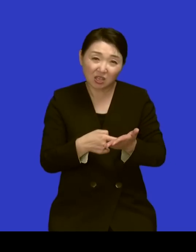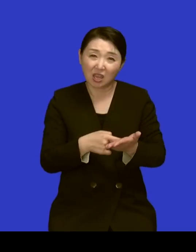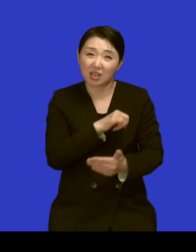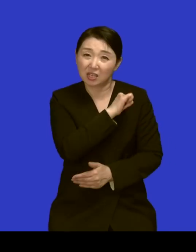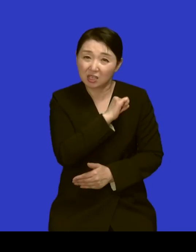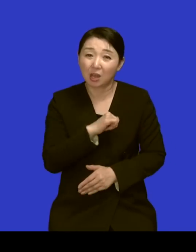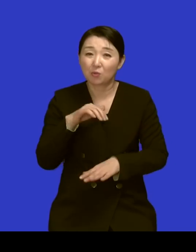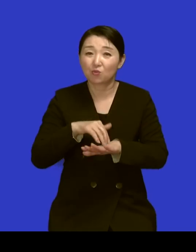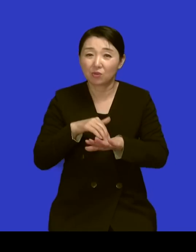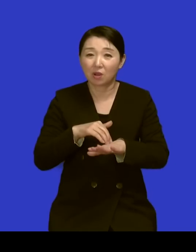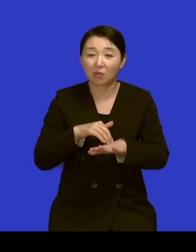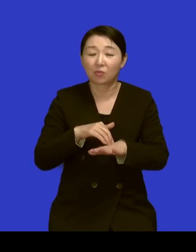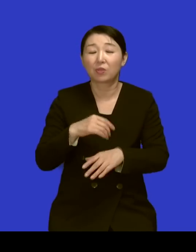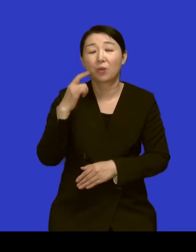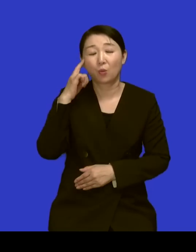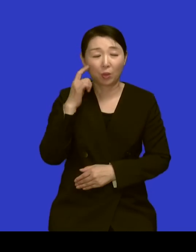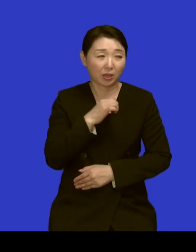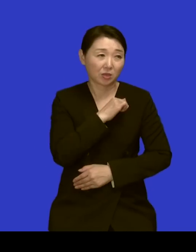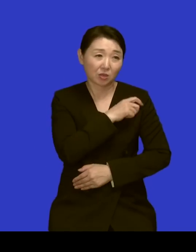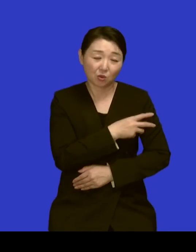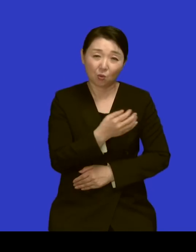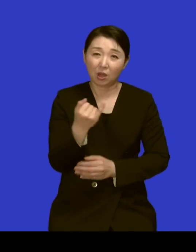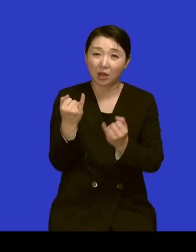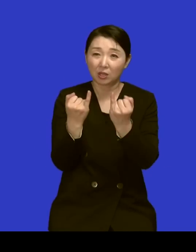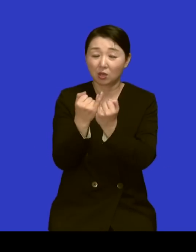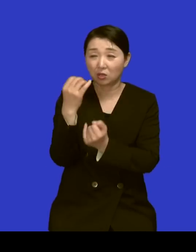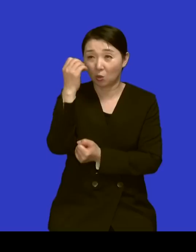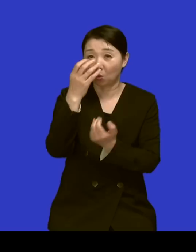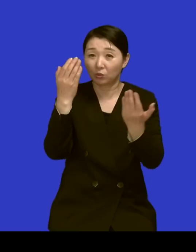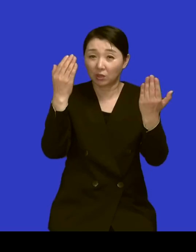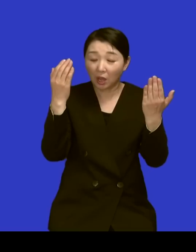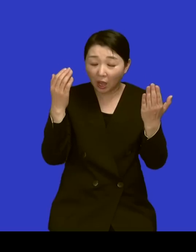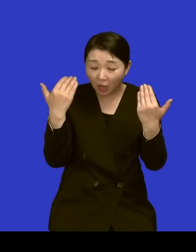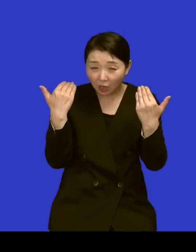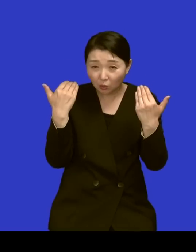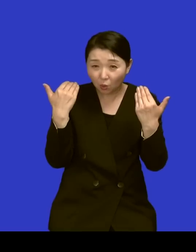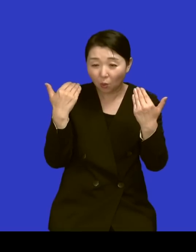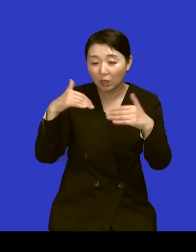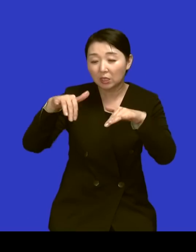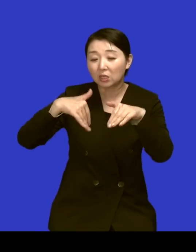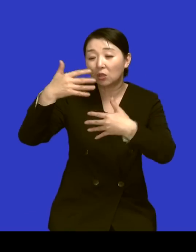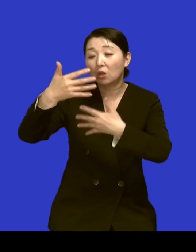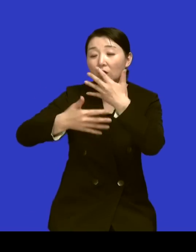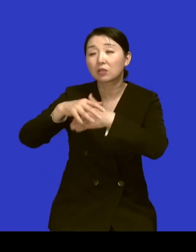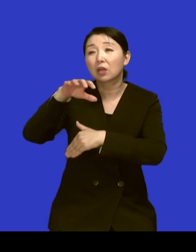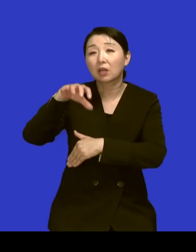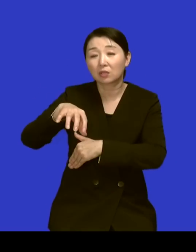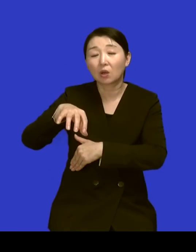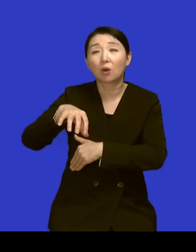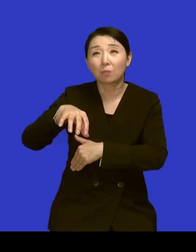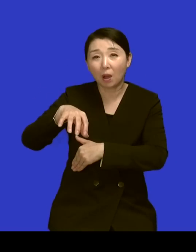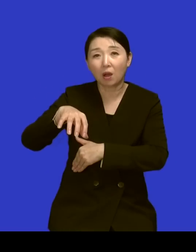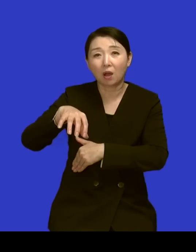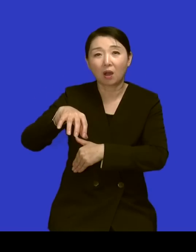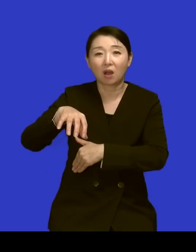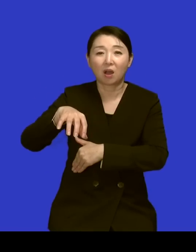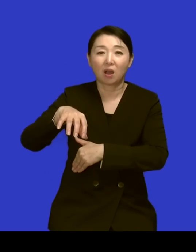노천극장에서 예배를 봐요 네 그러면 애들 장난하고 막 그러잖아요 네 저는 두 시간을 절대 안